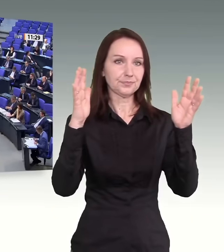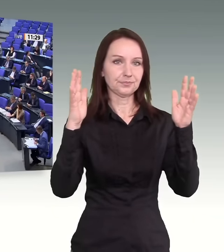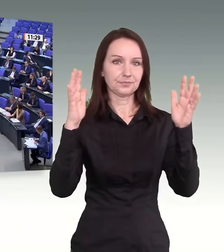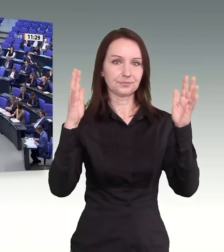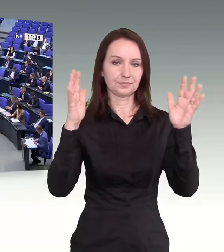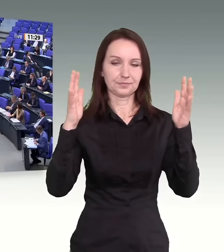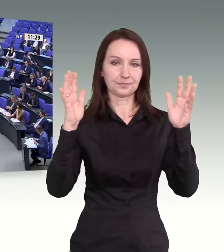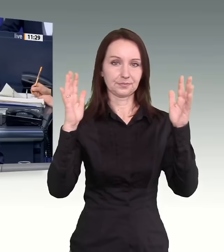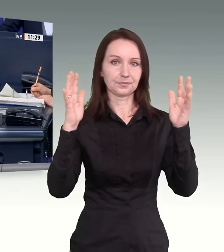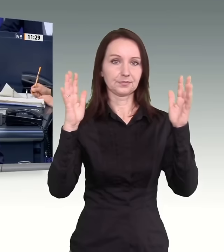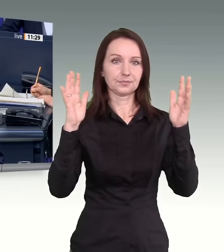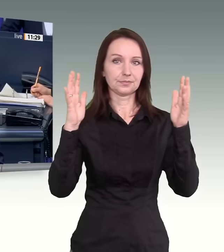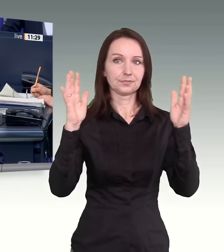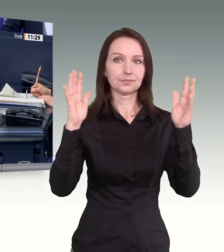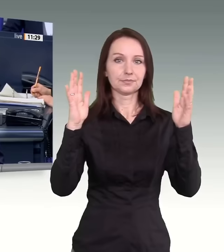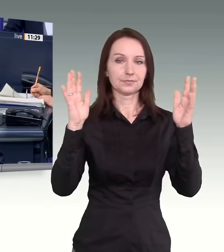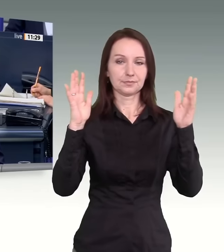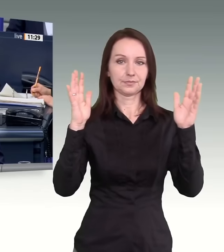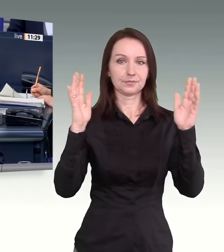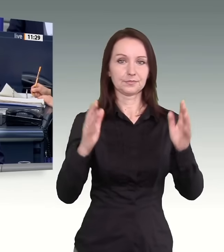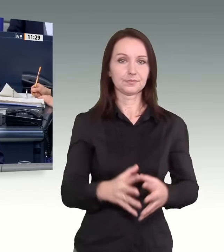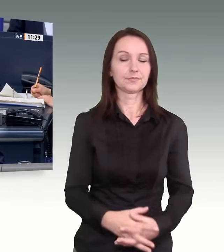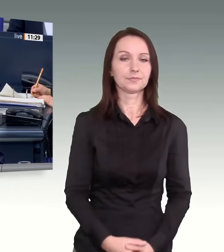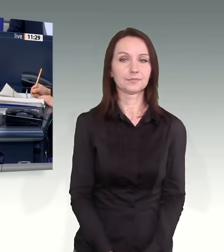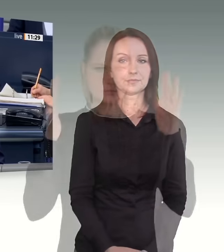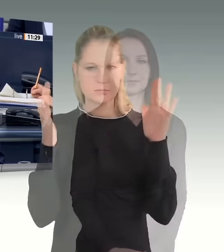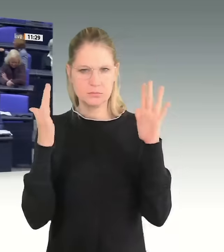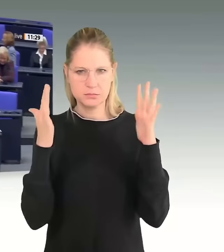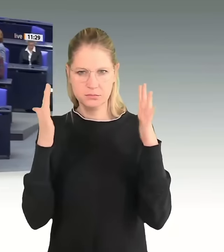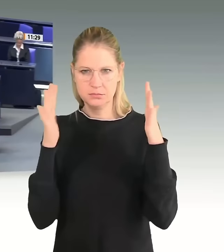Nächster Redner ist Marc Biadatsch, CDU-CSU-Fraktion.